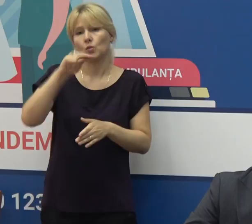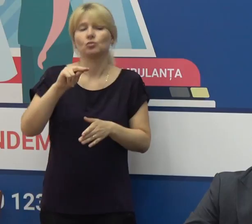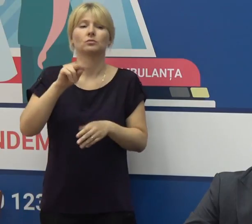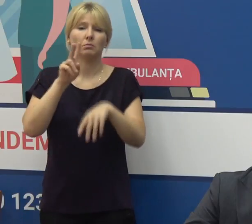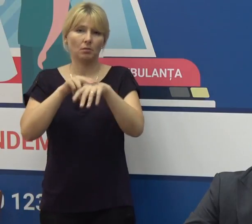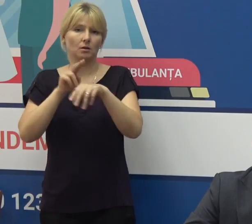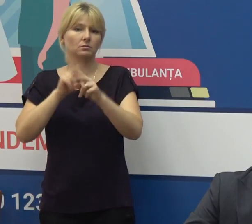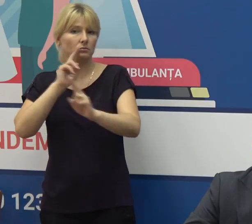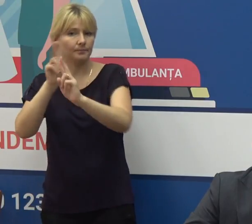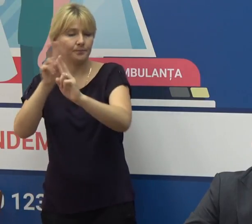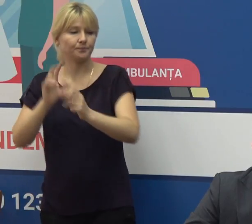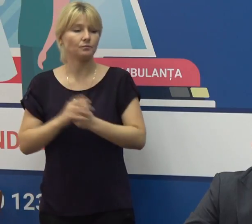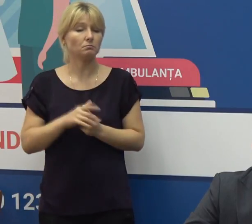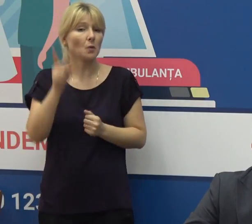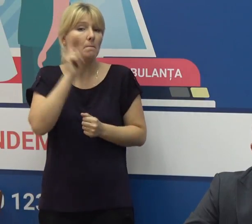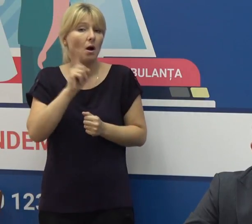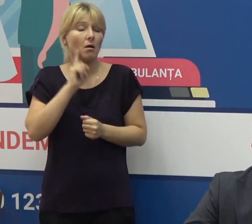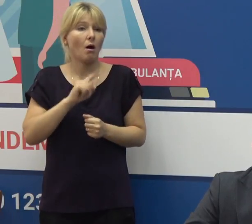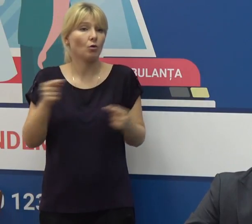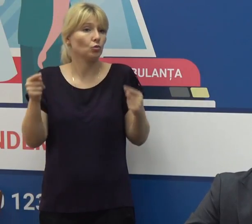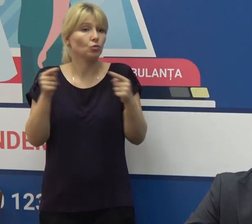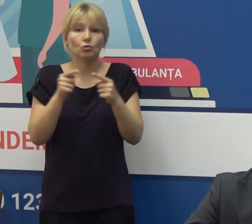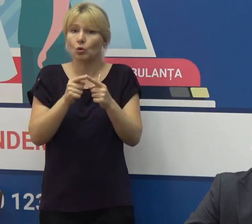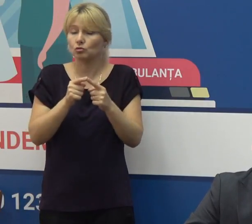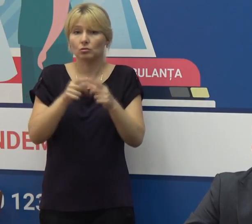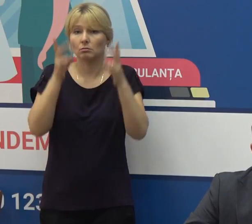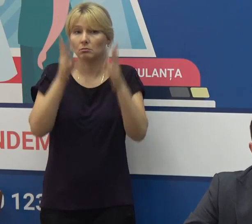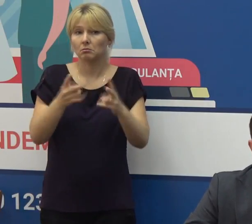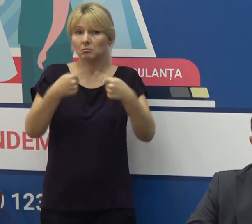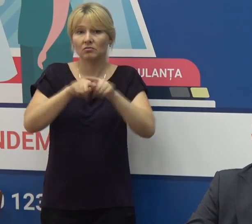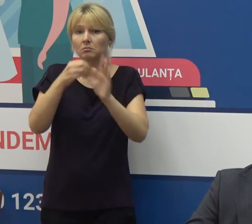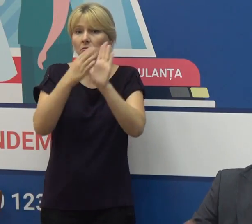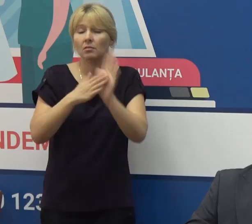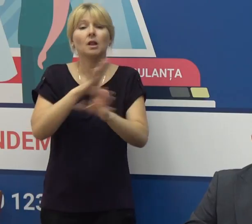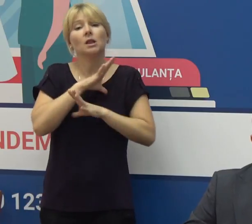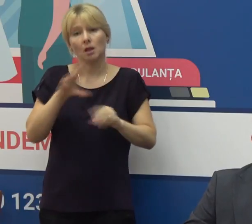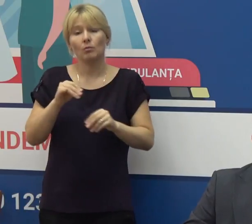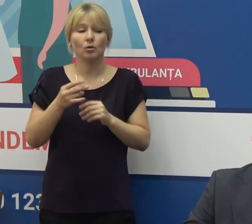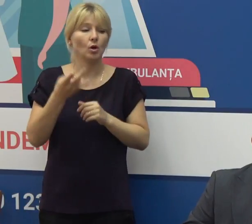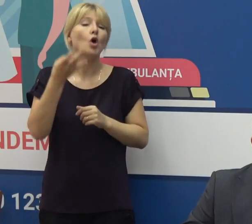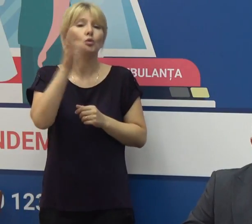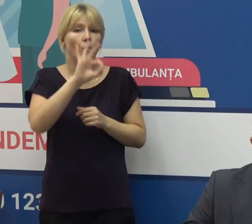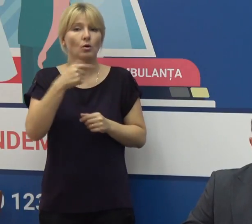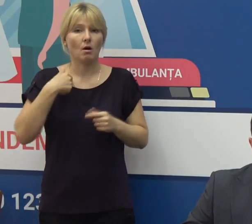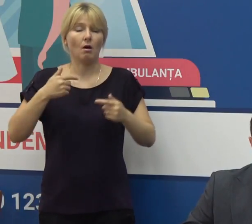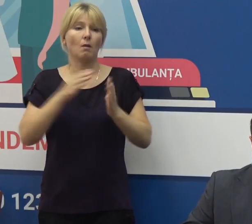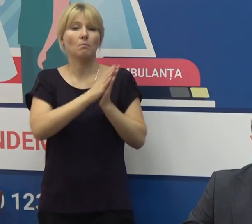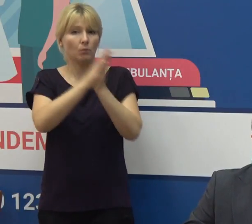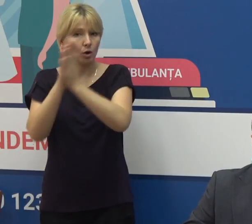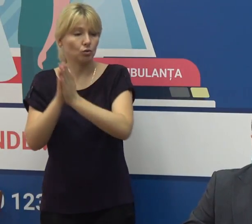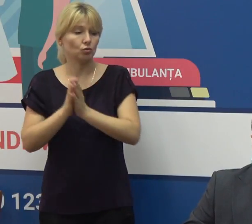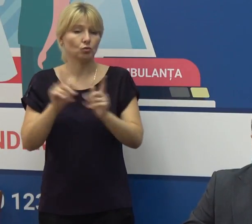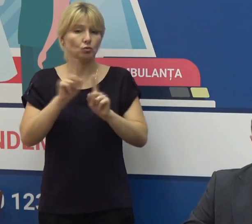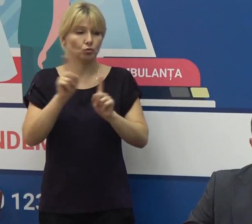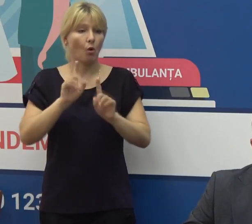exact nu am avut situații notificate la Minister dar îndemnăm imediat ce